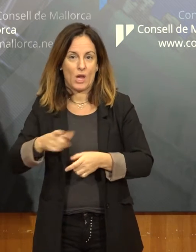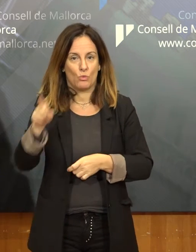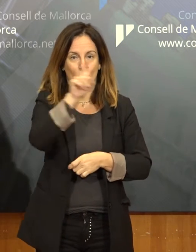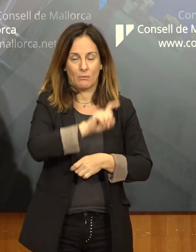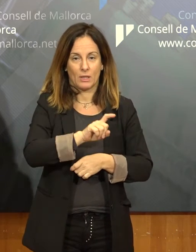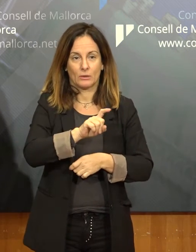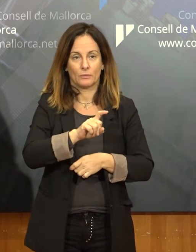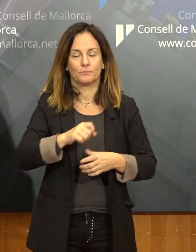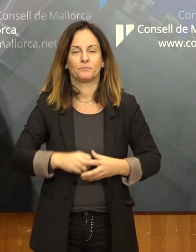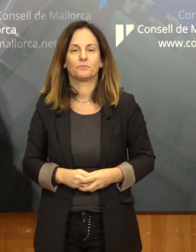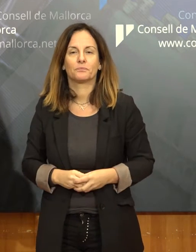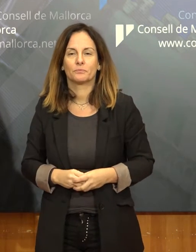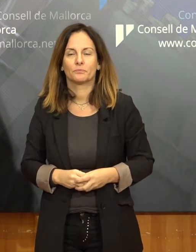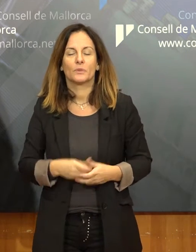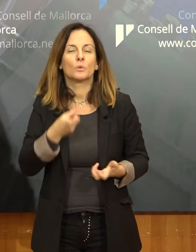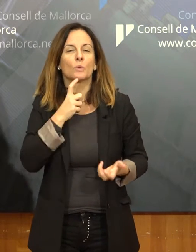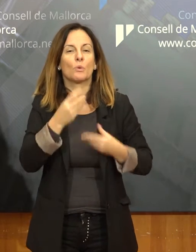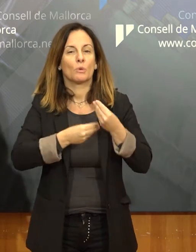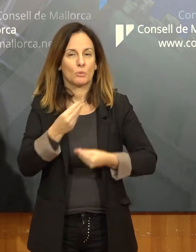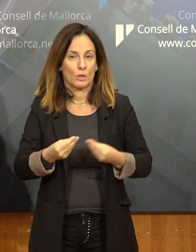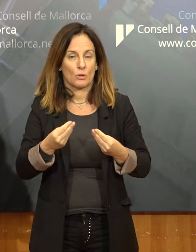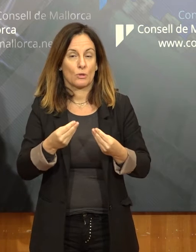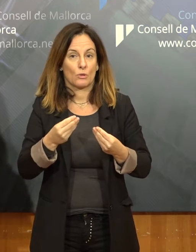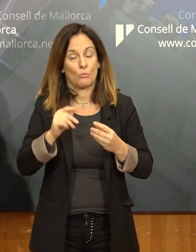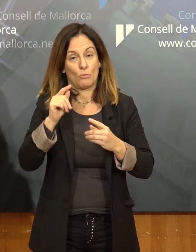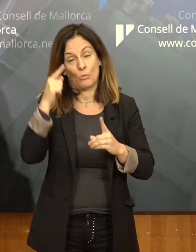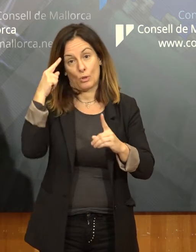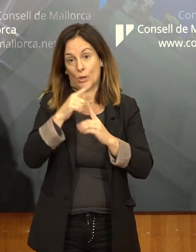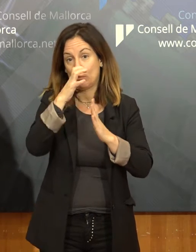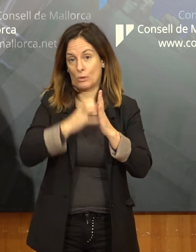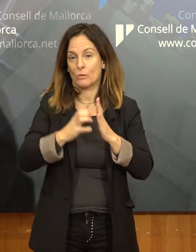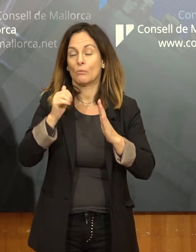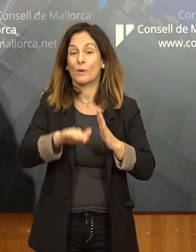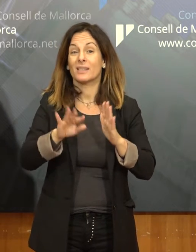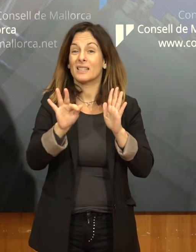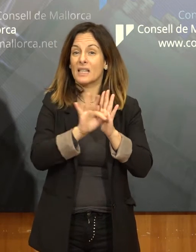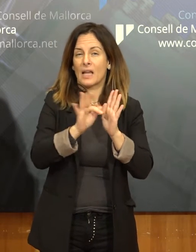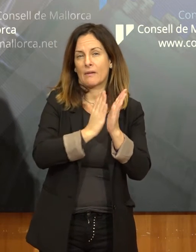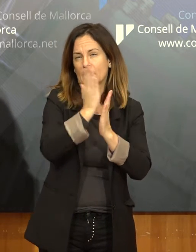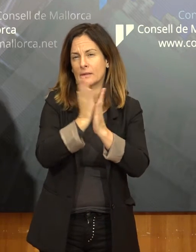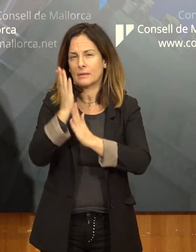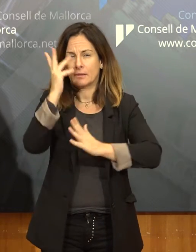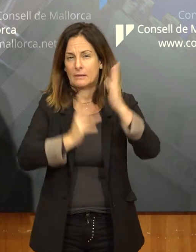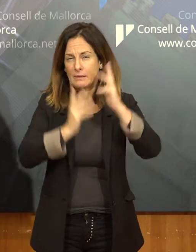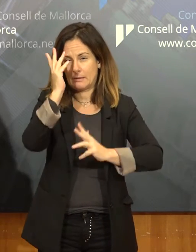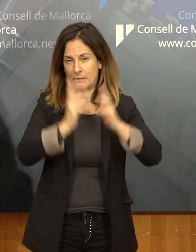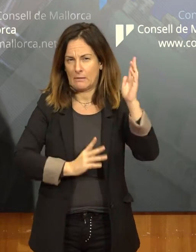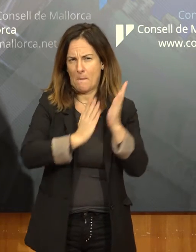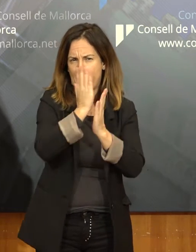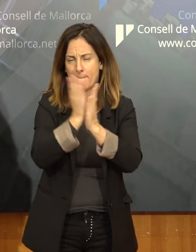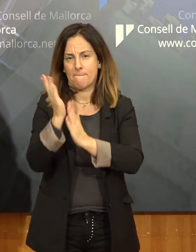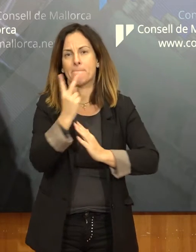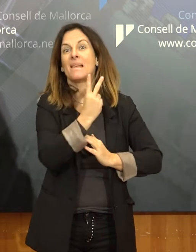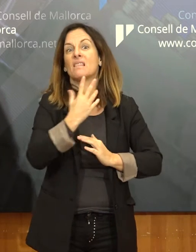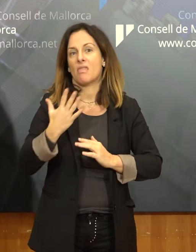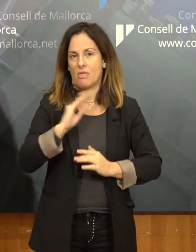El fet és que hem analitzat totes les variables d'aquesta tarifa, 25 ni més ni manco. Per tant, no només